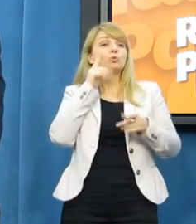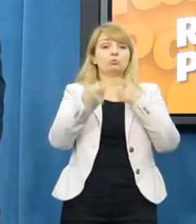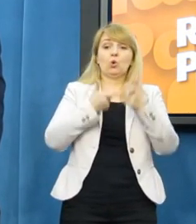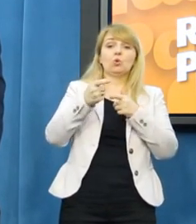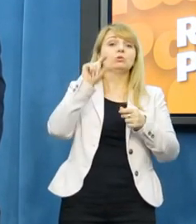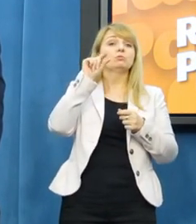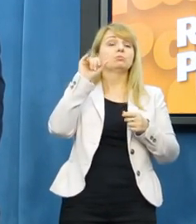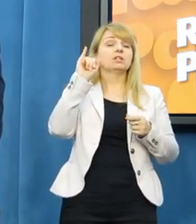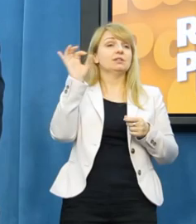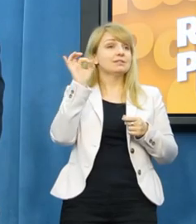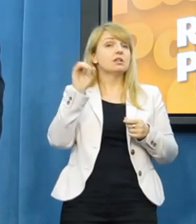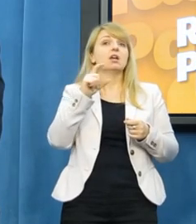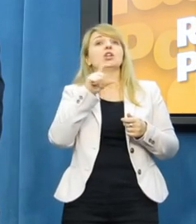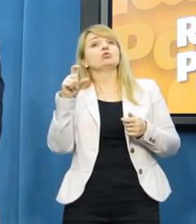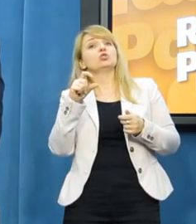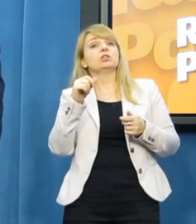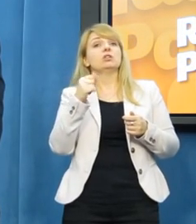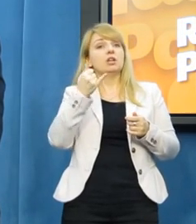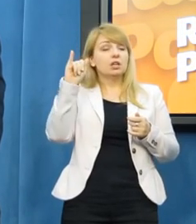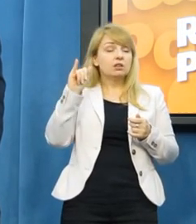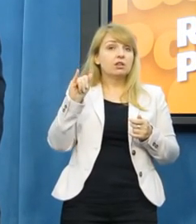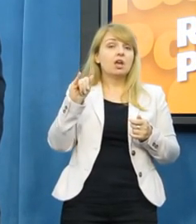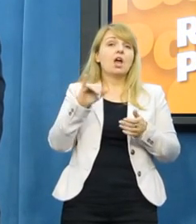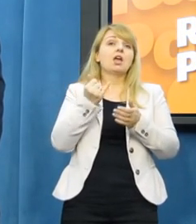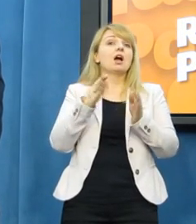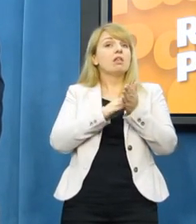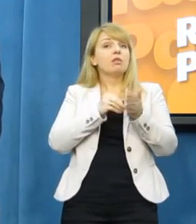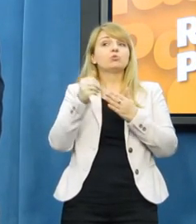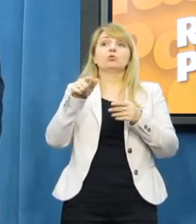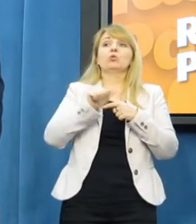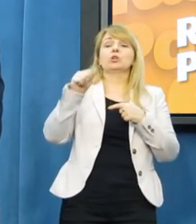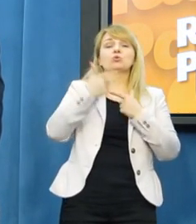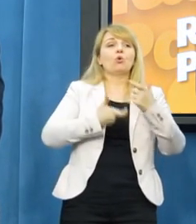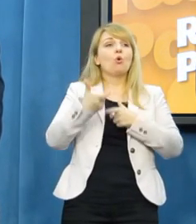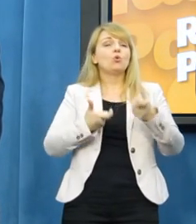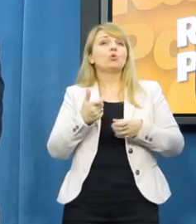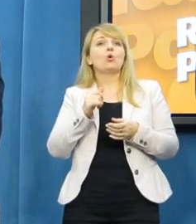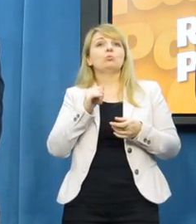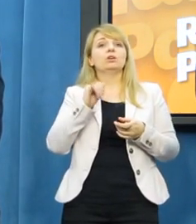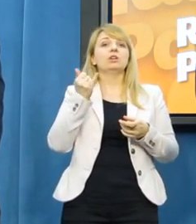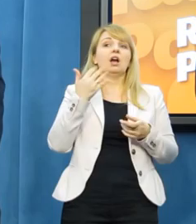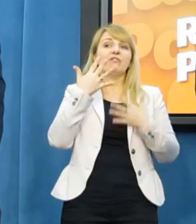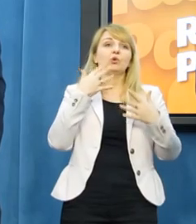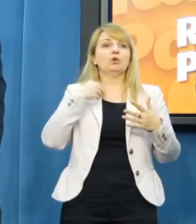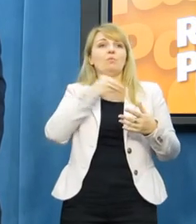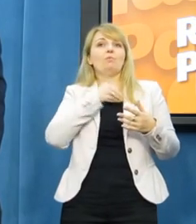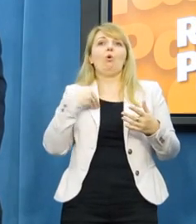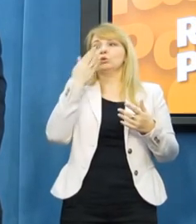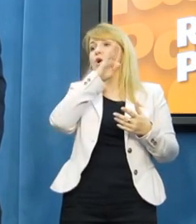się sprowadza do machania szabelką na granicy grozińsko-rosyjskiej i nadymania się, że jesteśmy wielkim macarstwem,